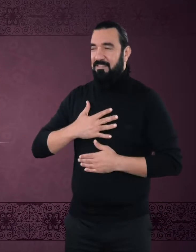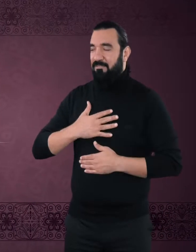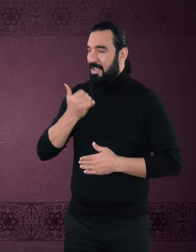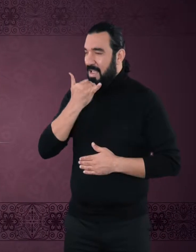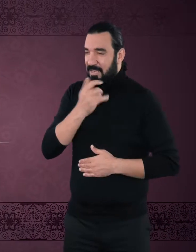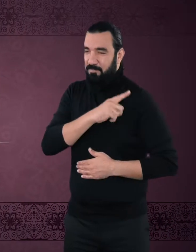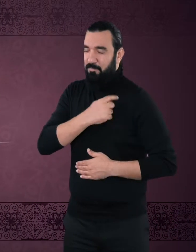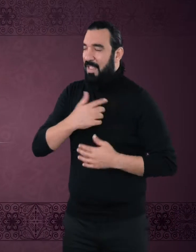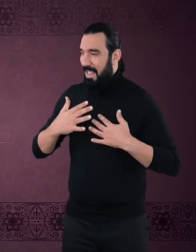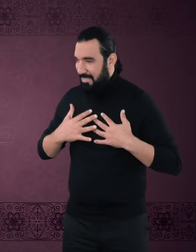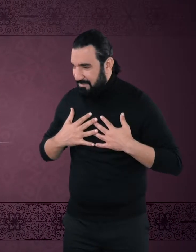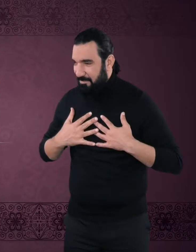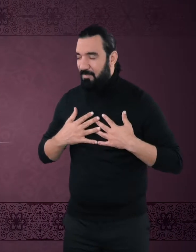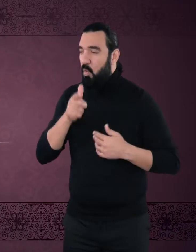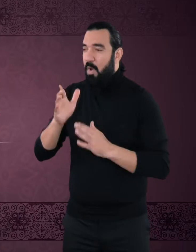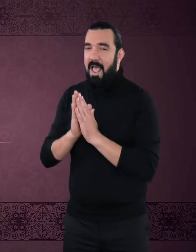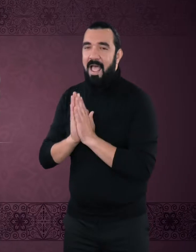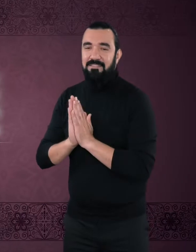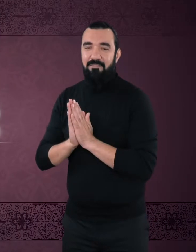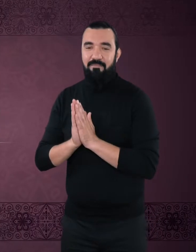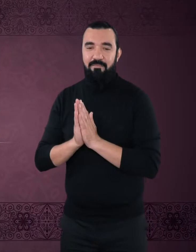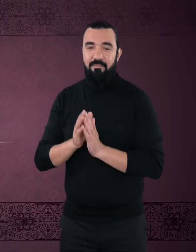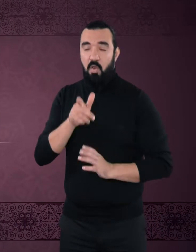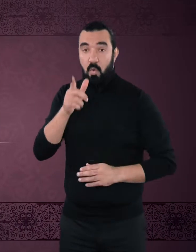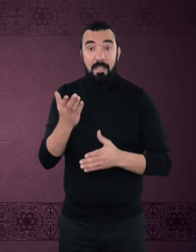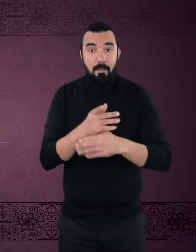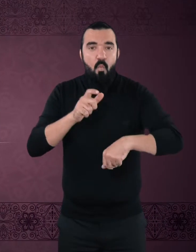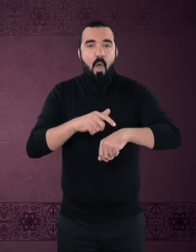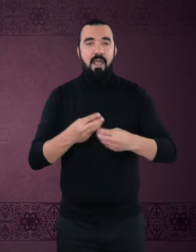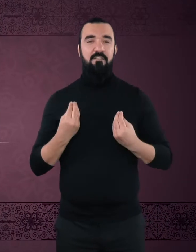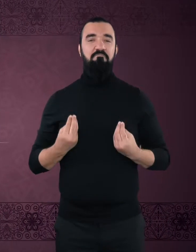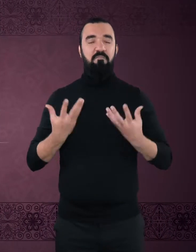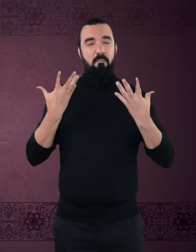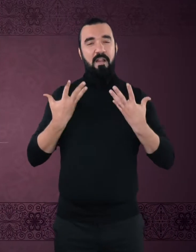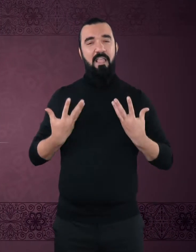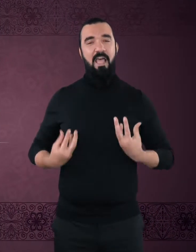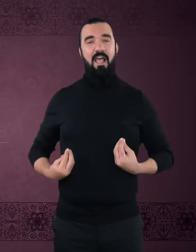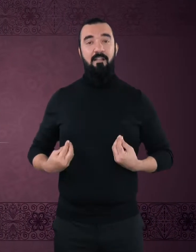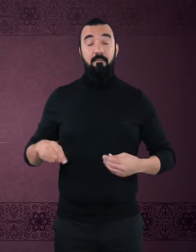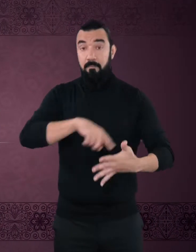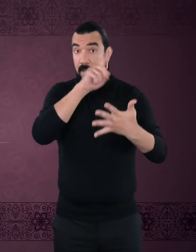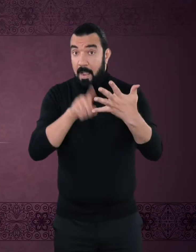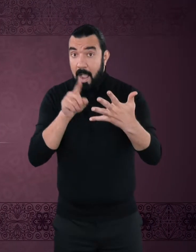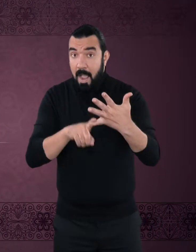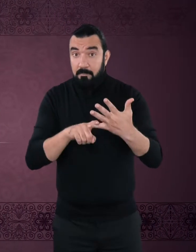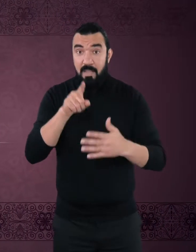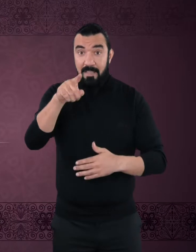ويتأسف خمسة حاولي تذكر إيجابياته